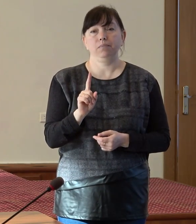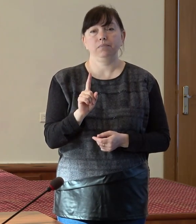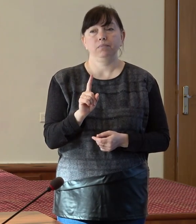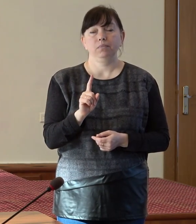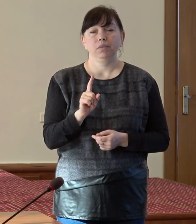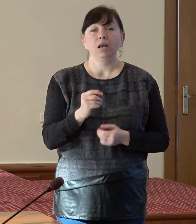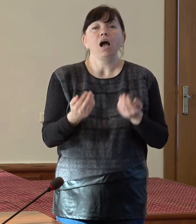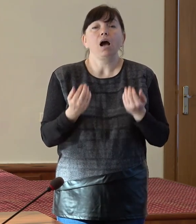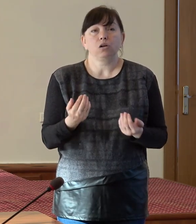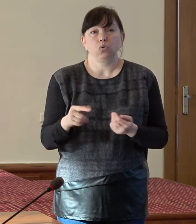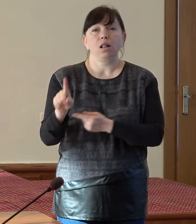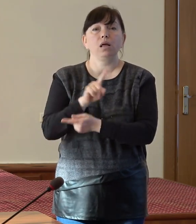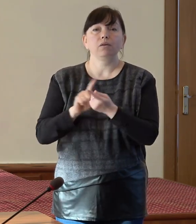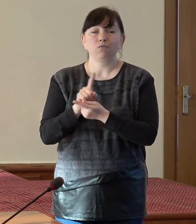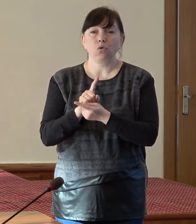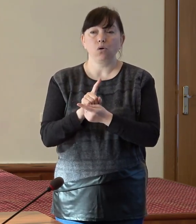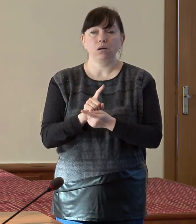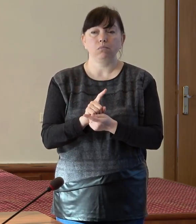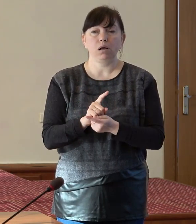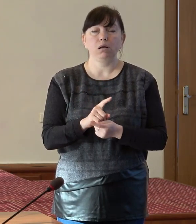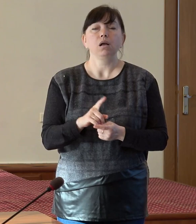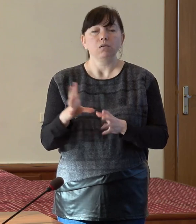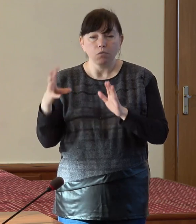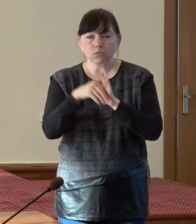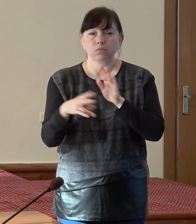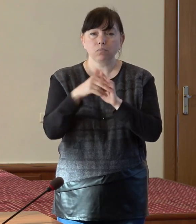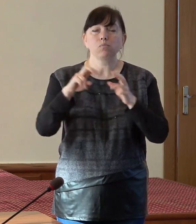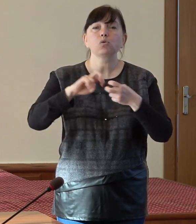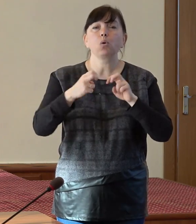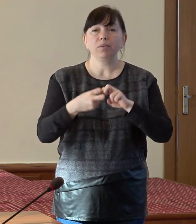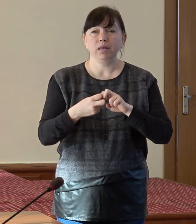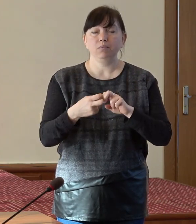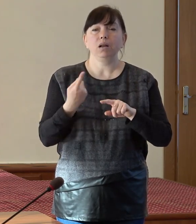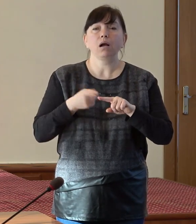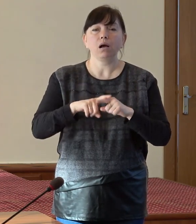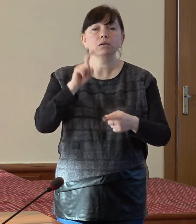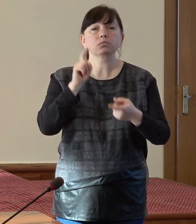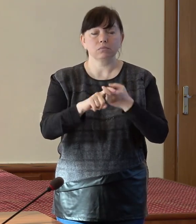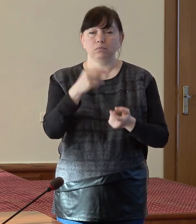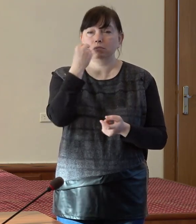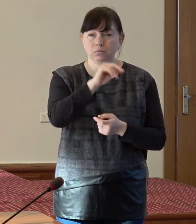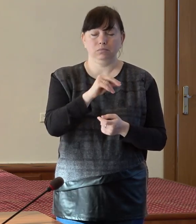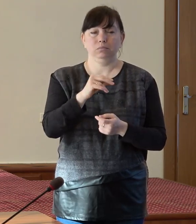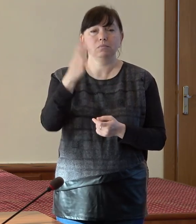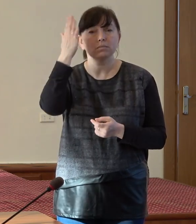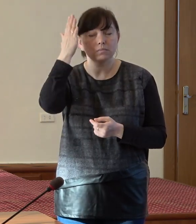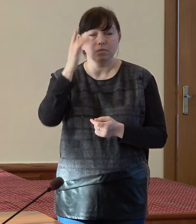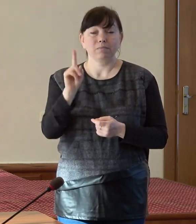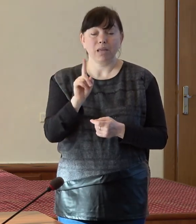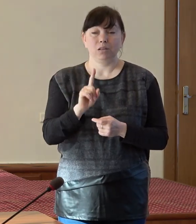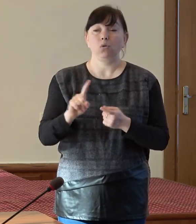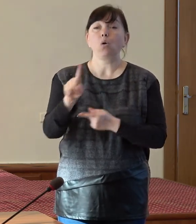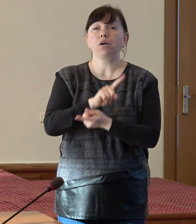actuala reformă să observe și problemele ce țin de consolidare competențelor pentru că o